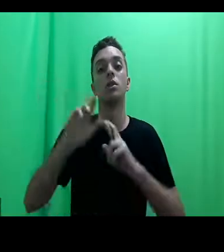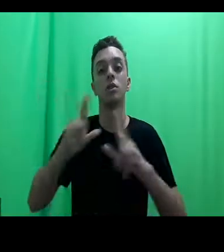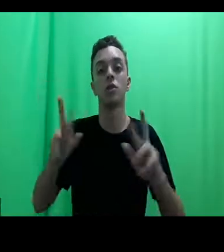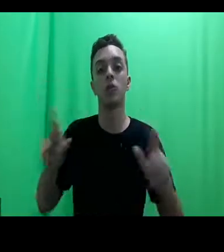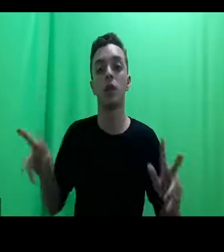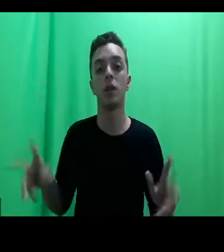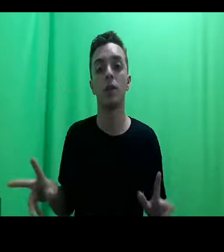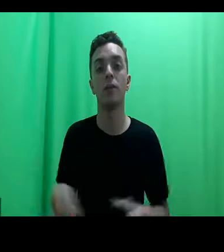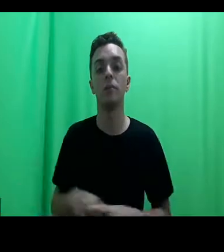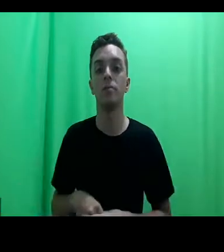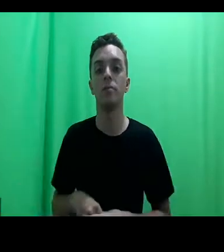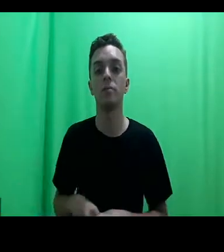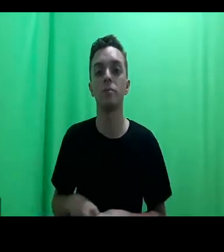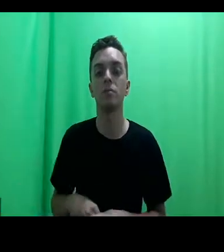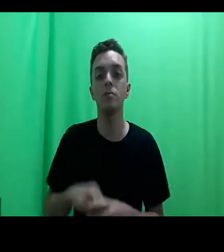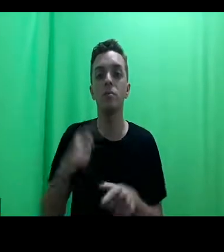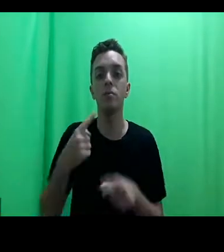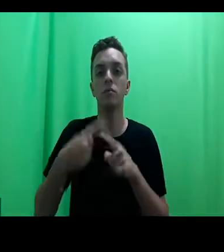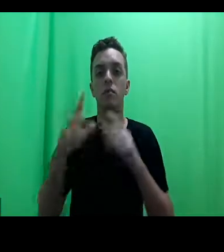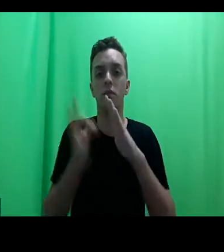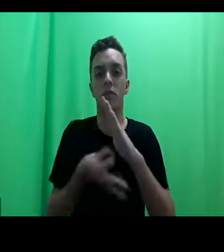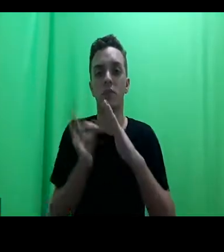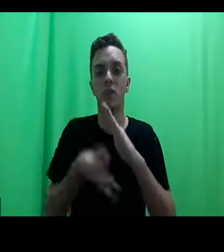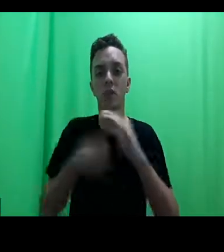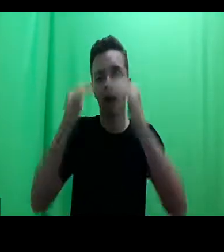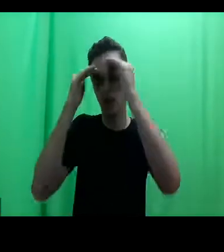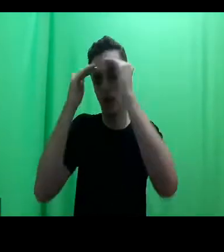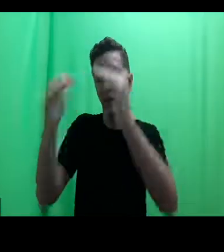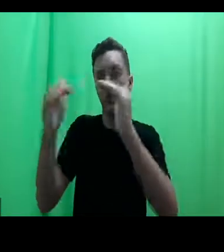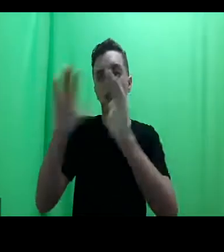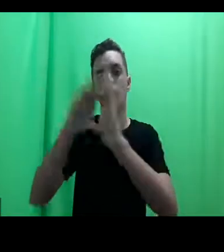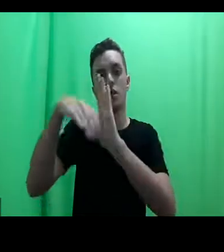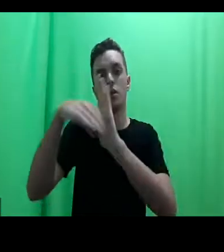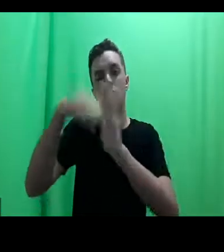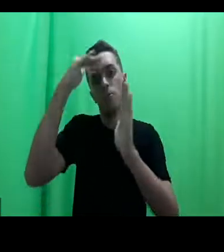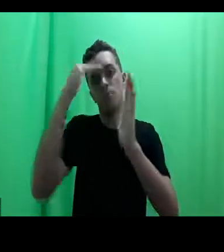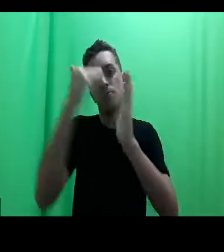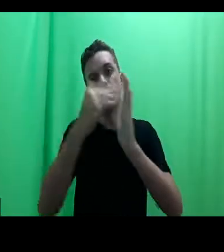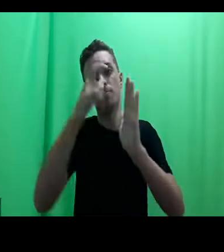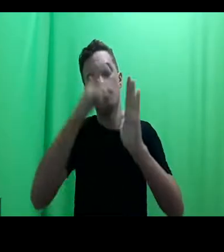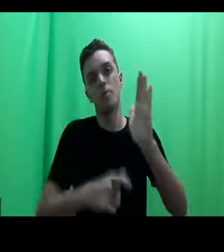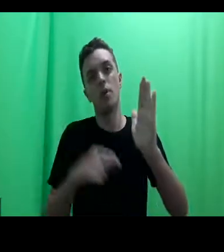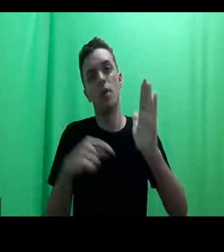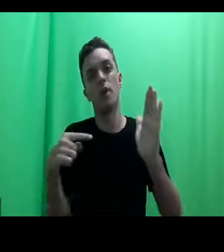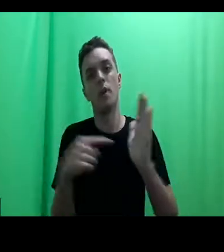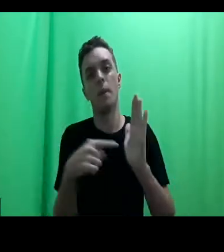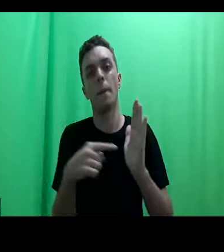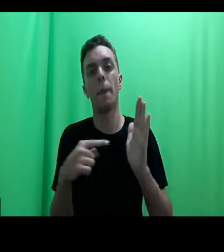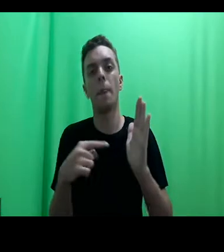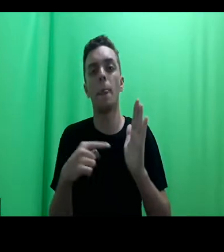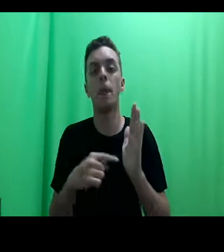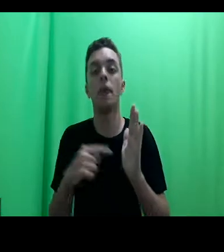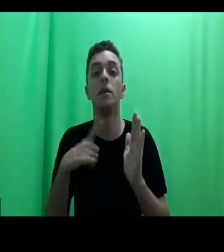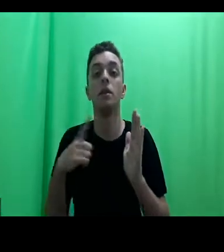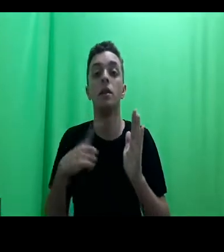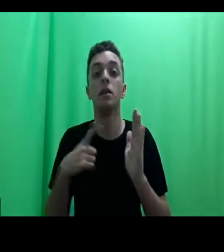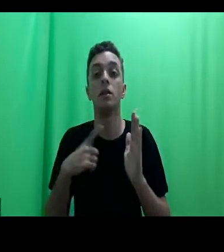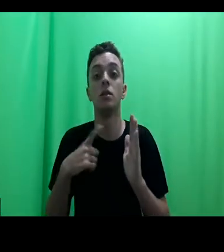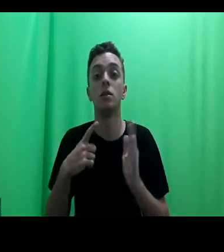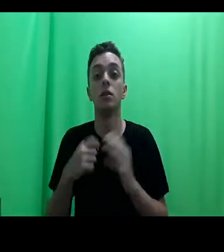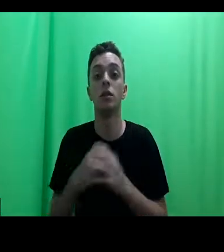as clínicas jurídicas que seguem esse modelo de advocacia, elas têm um